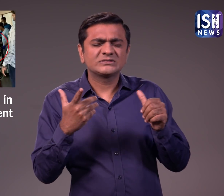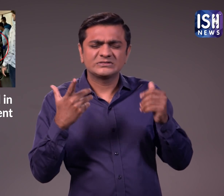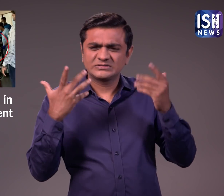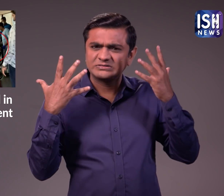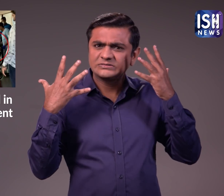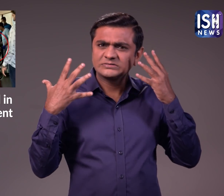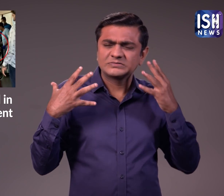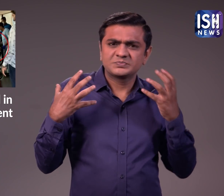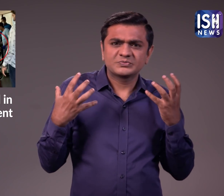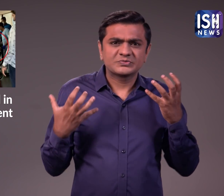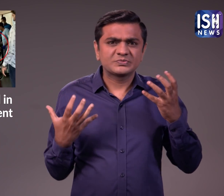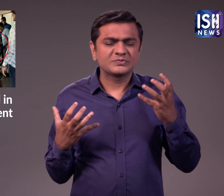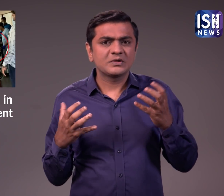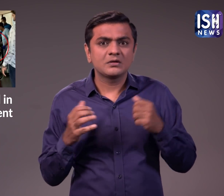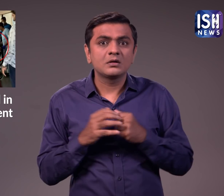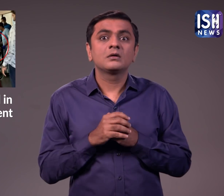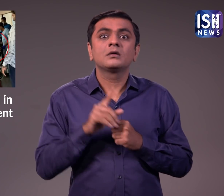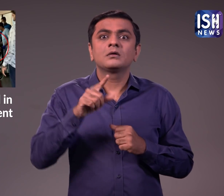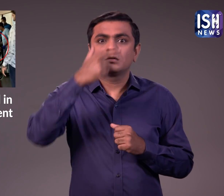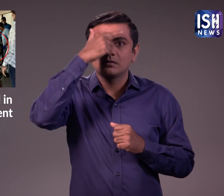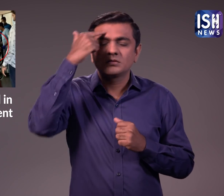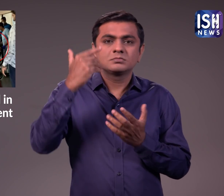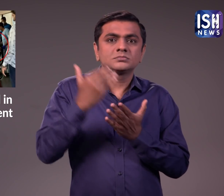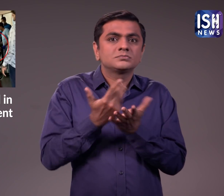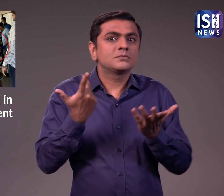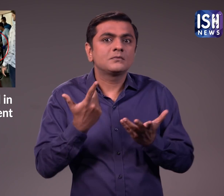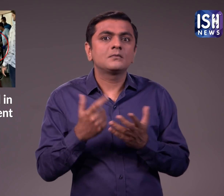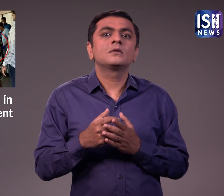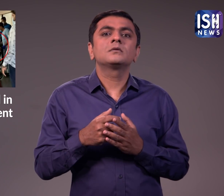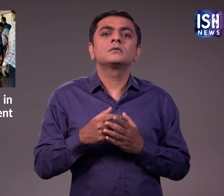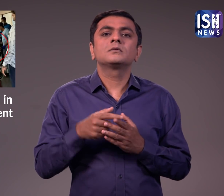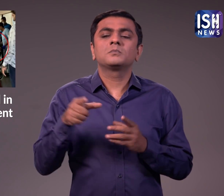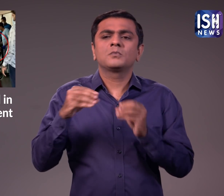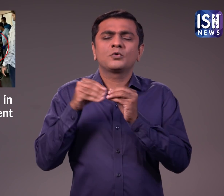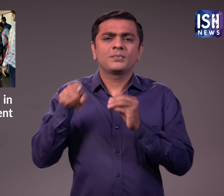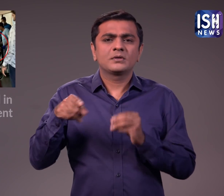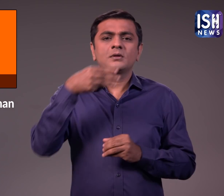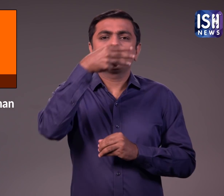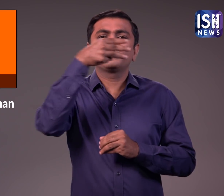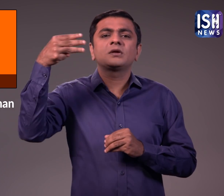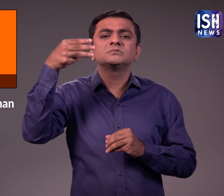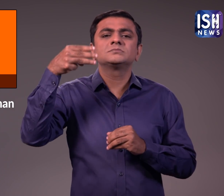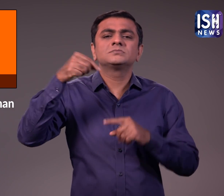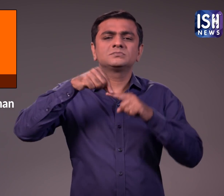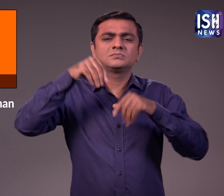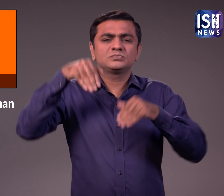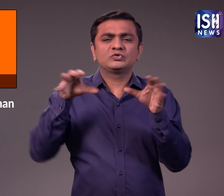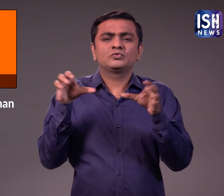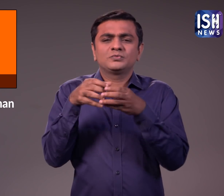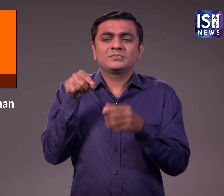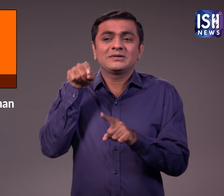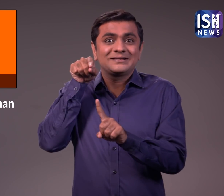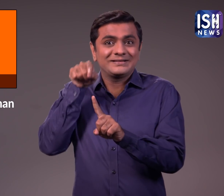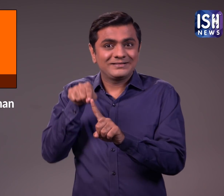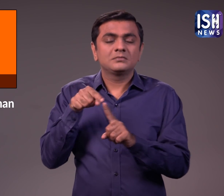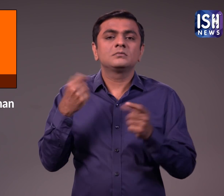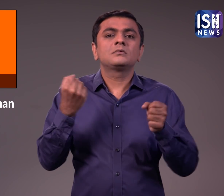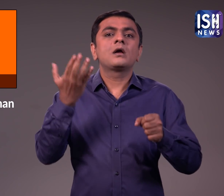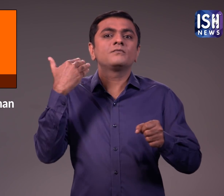स्वभाग्या से एक मंडसे नेता जो उसी दिशा में यात्रा कर रहे थे। उन्हें नवी मुंबई के अपॉलो अस्पताल ले